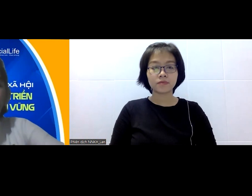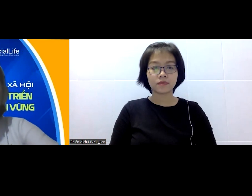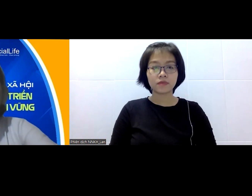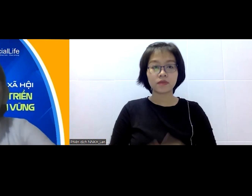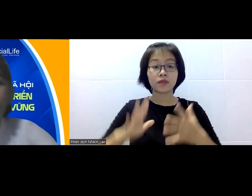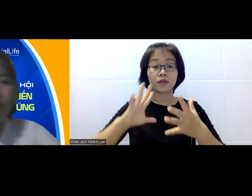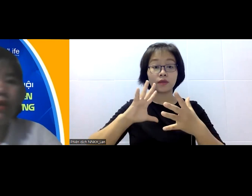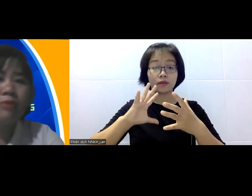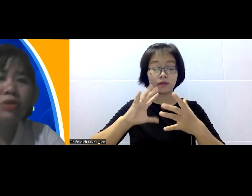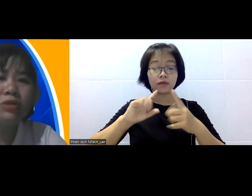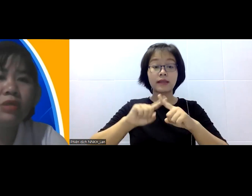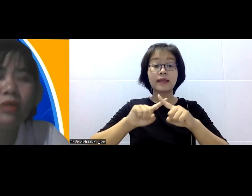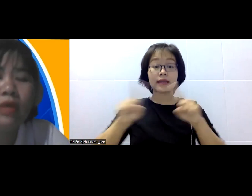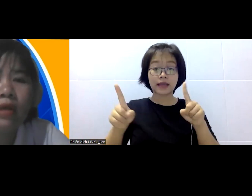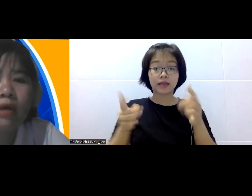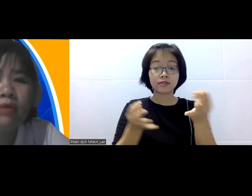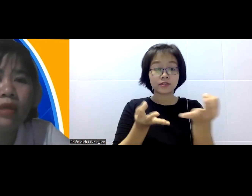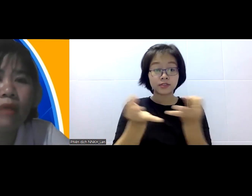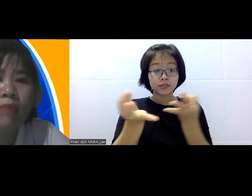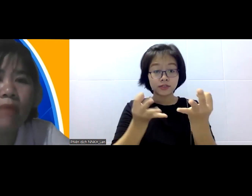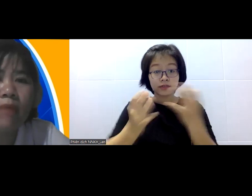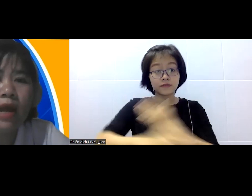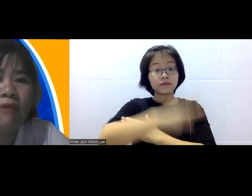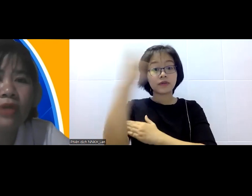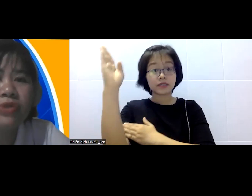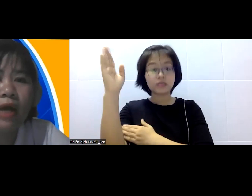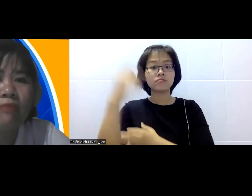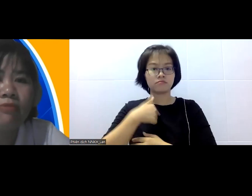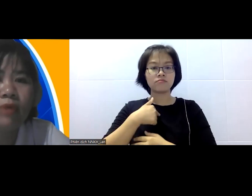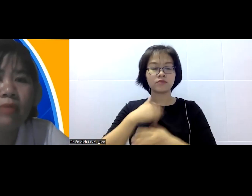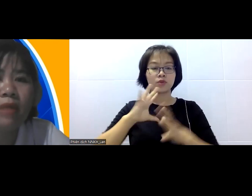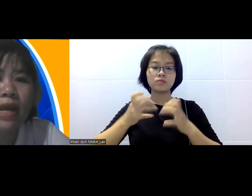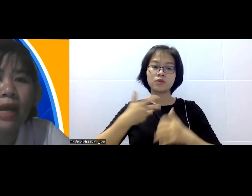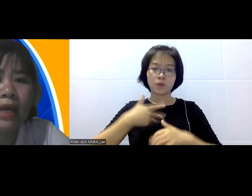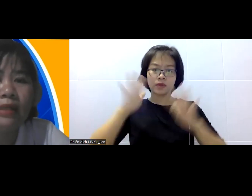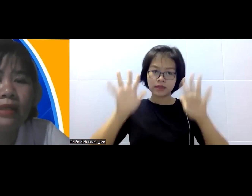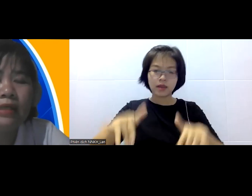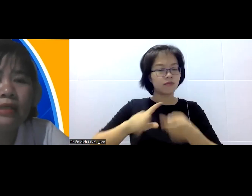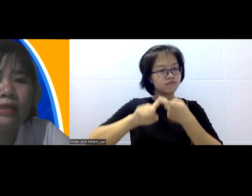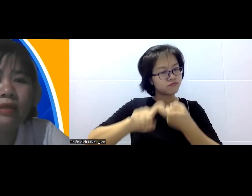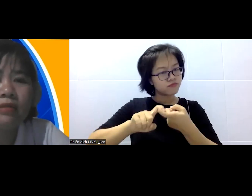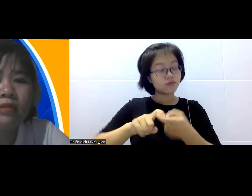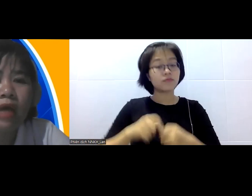Aparina thì làm thường xuyên hầu như là mở mắt ra là phải truyền thông phải biến bán hàng